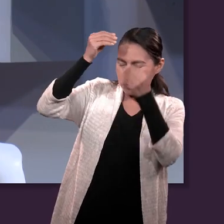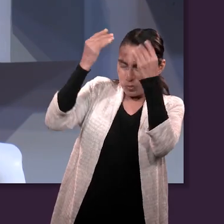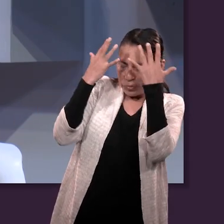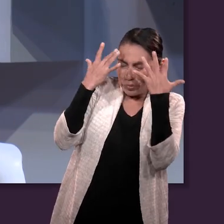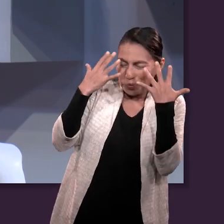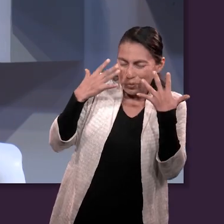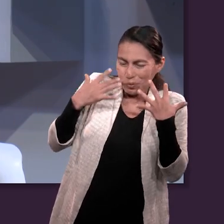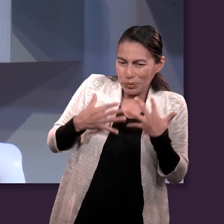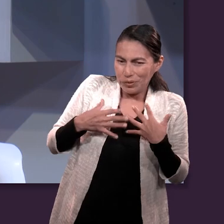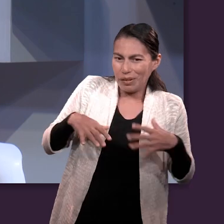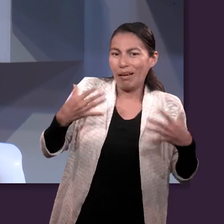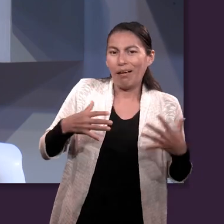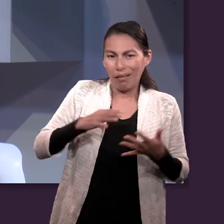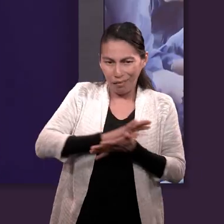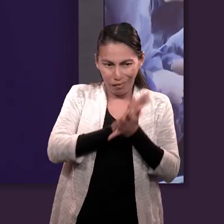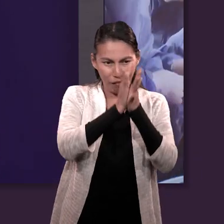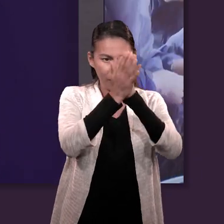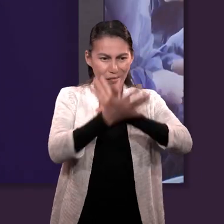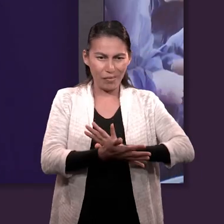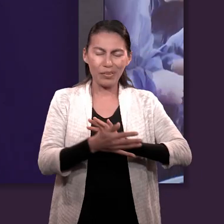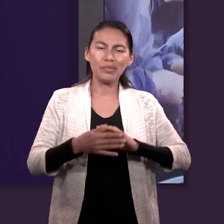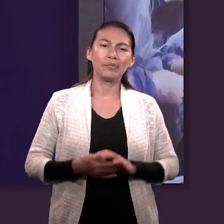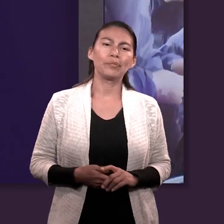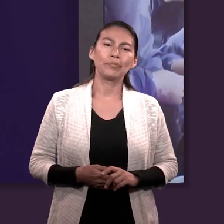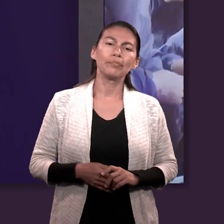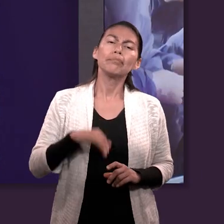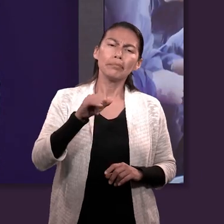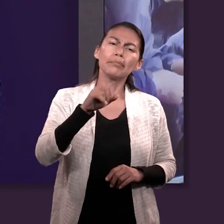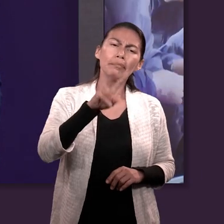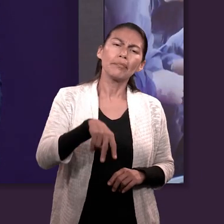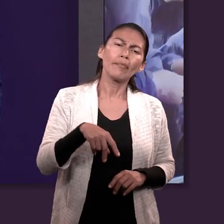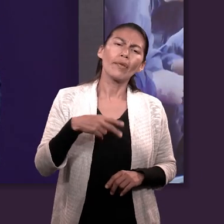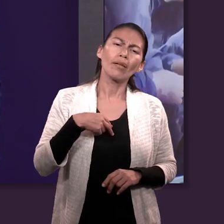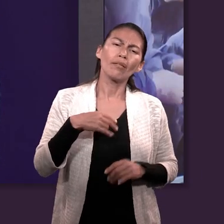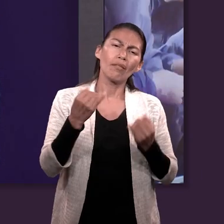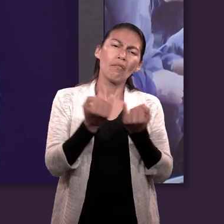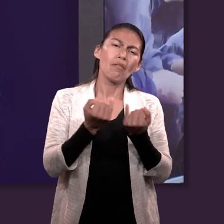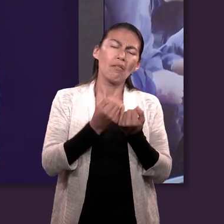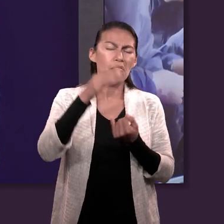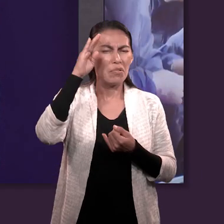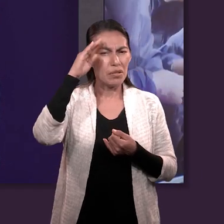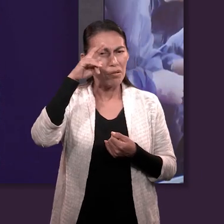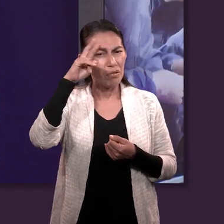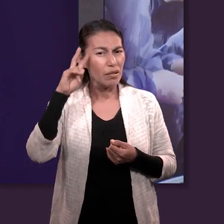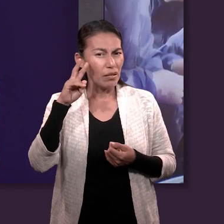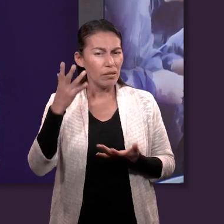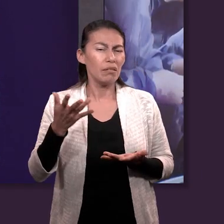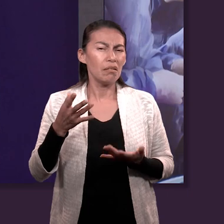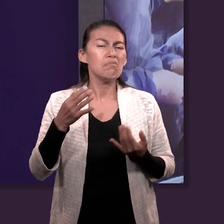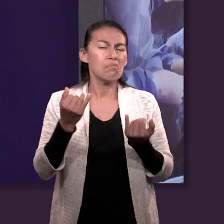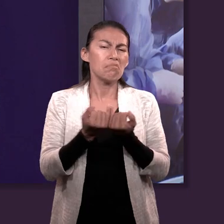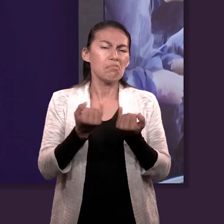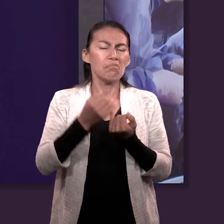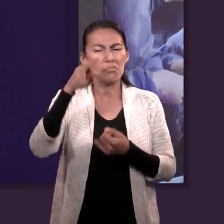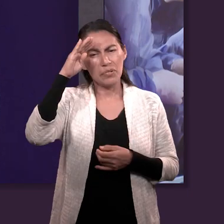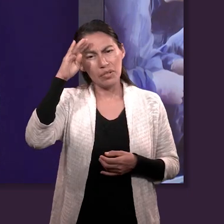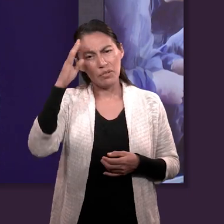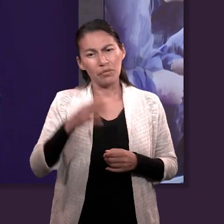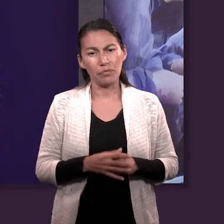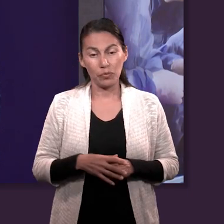Valeria en este sentido porque como algo que no puedes desarrollar por tus propios méritos, pero sí